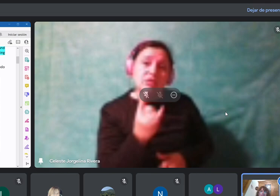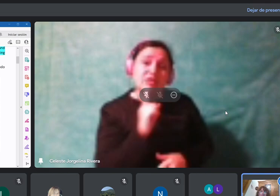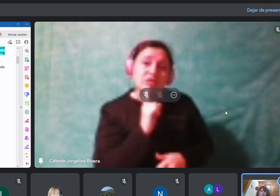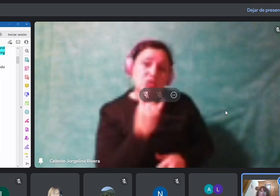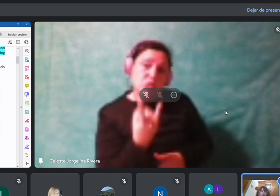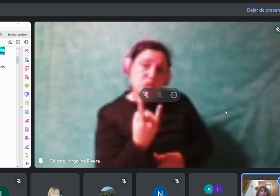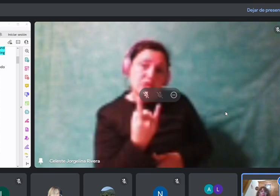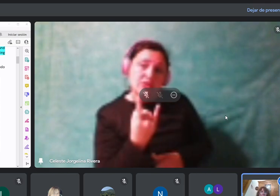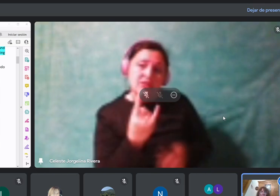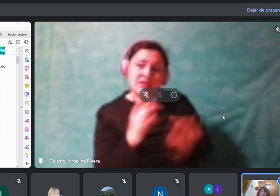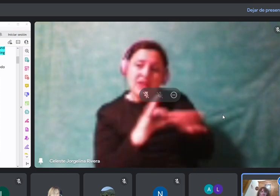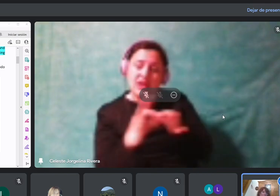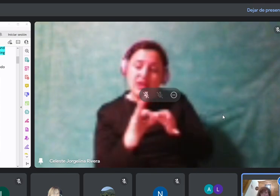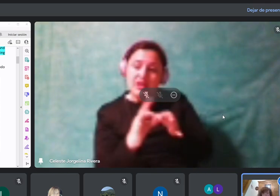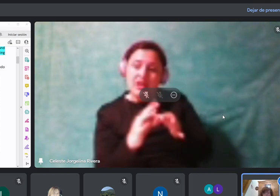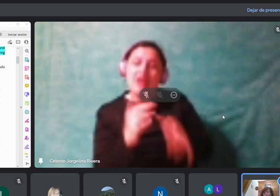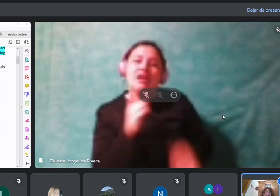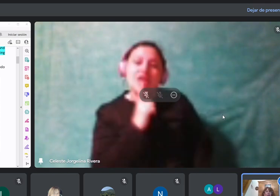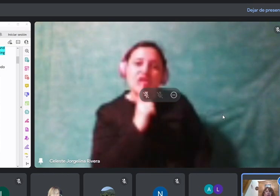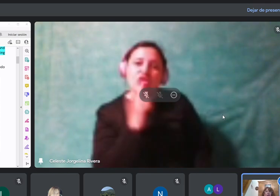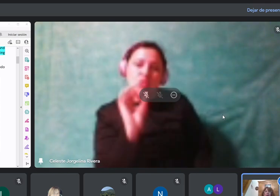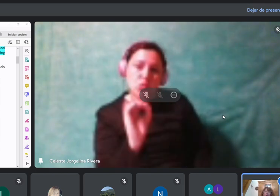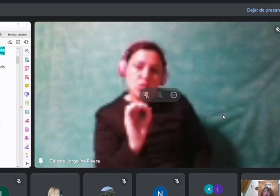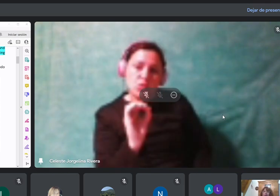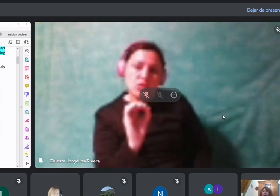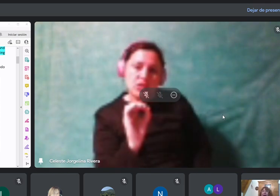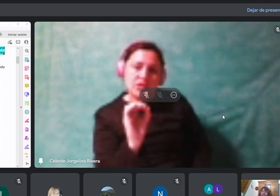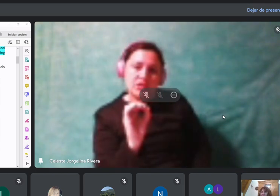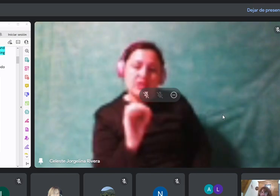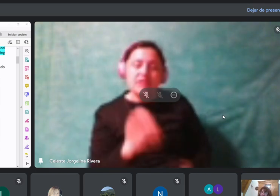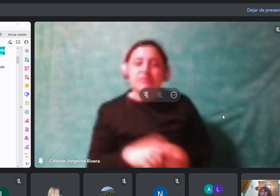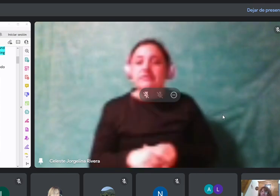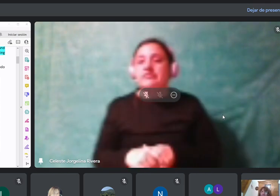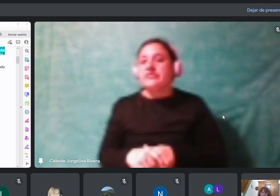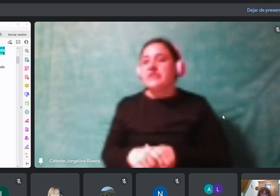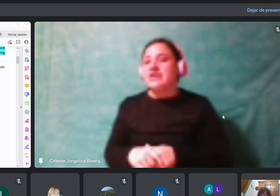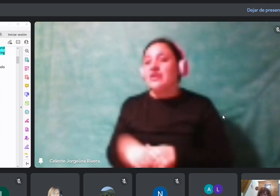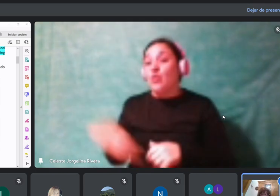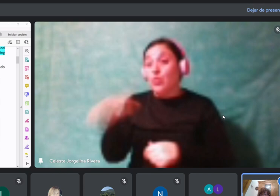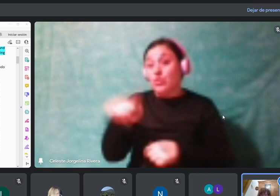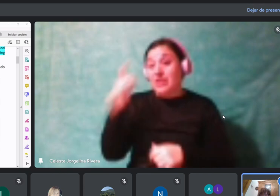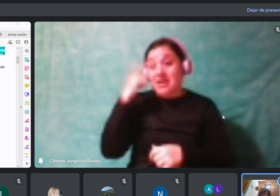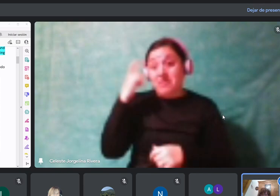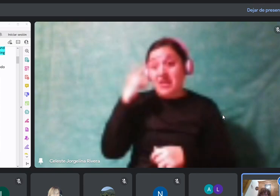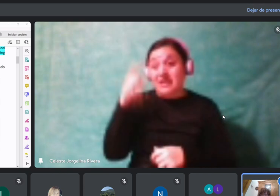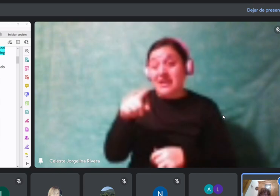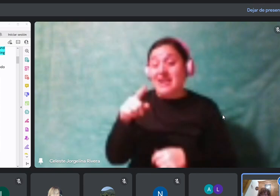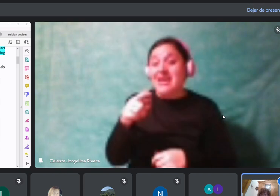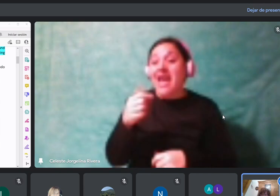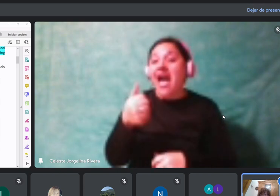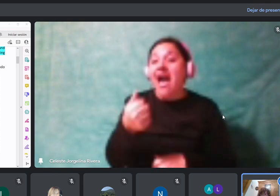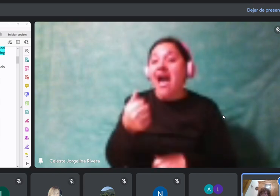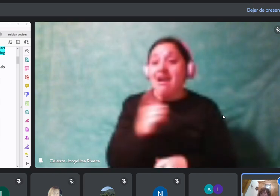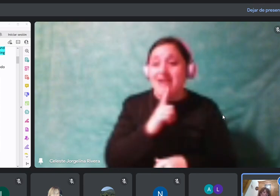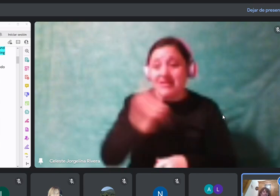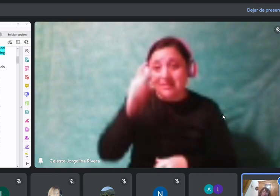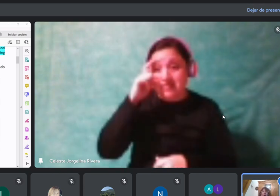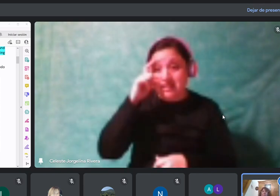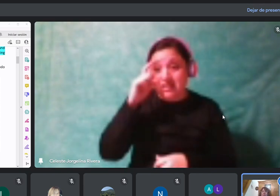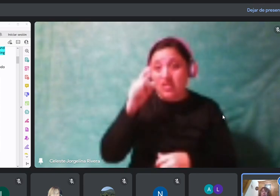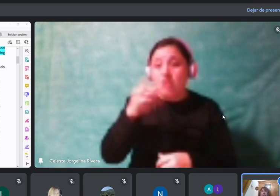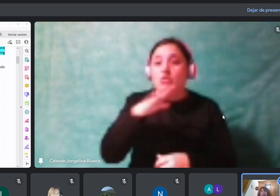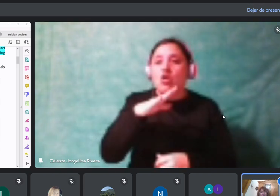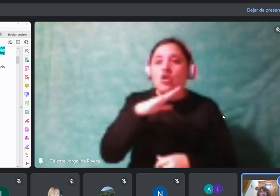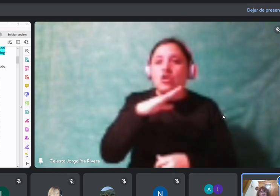Acuérdense de los sufijos de verbos. Acuérdense Ate. Ate, ¿sí? Ate es un sufijo porque sería